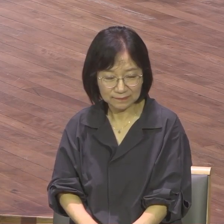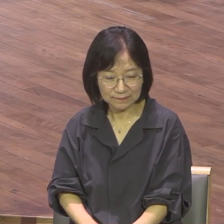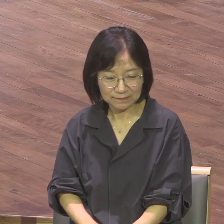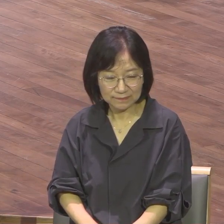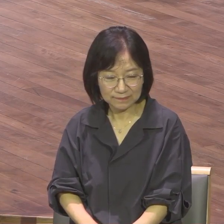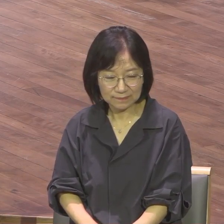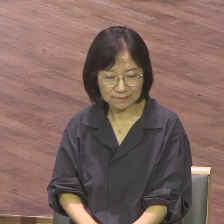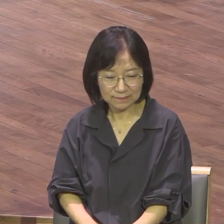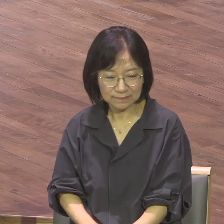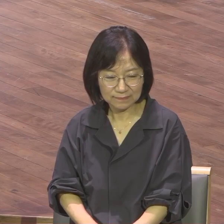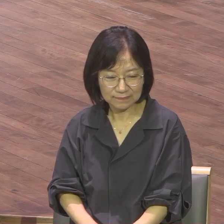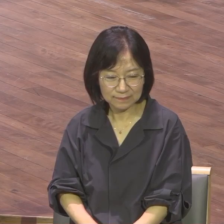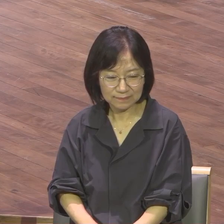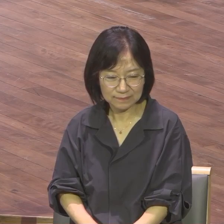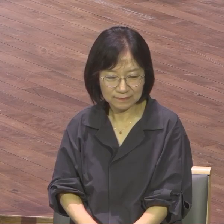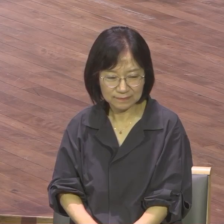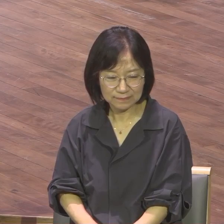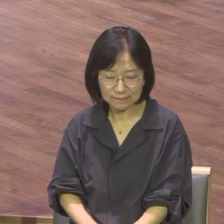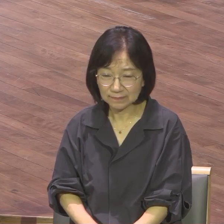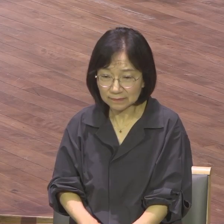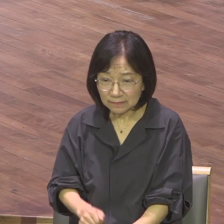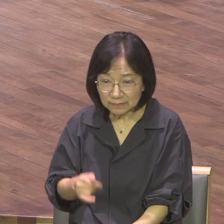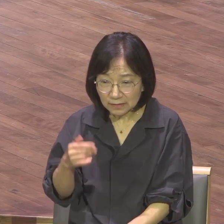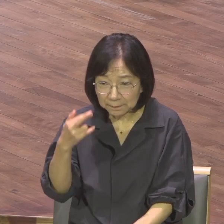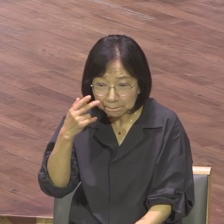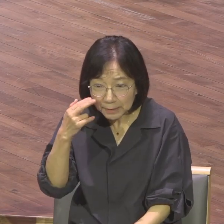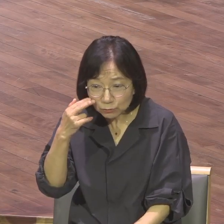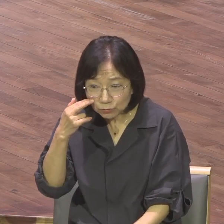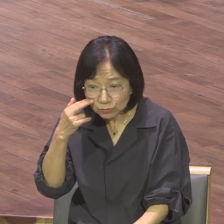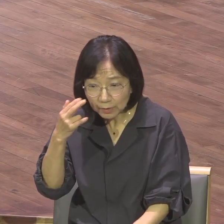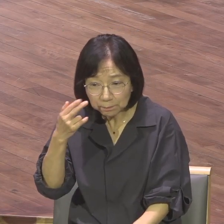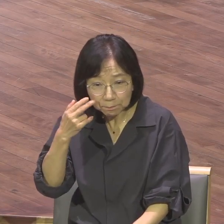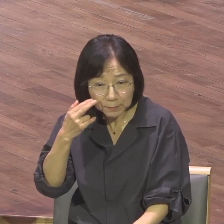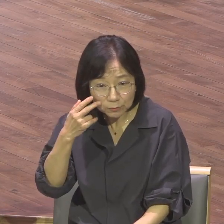이게 남의 이야기가 아닙니다 남의 가정 이야기가 아니에요